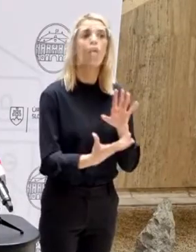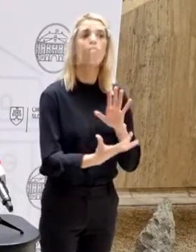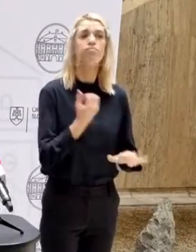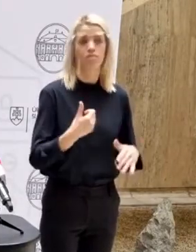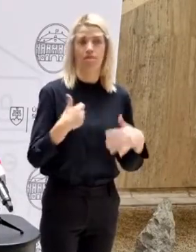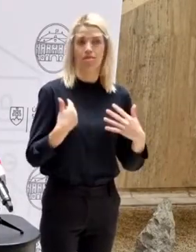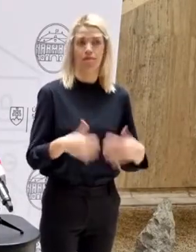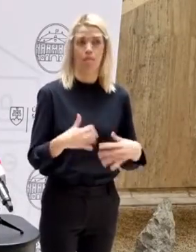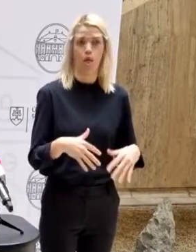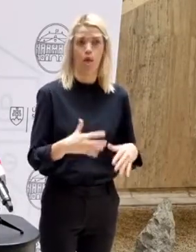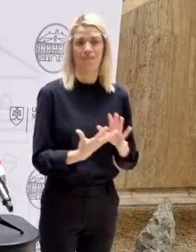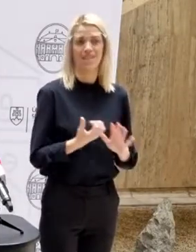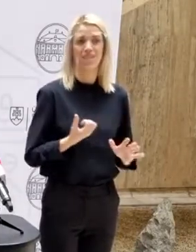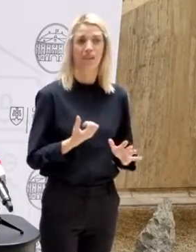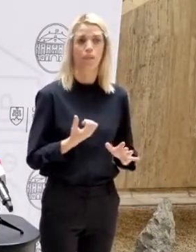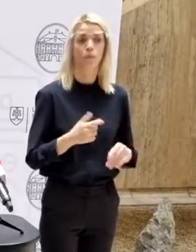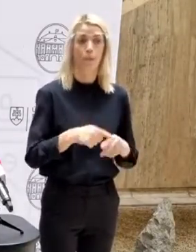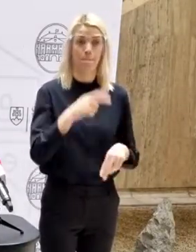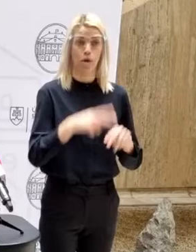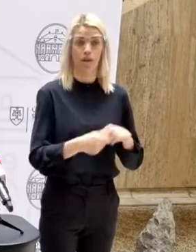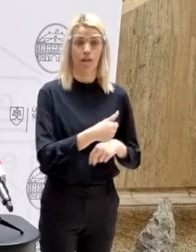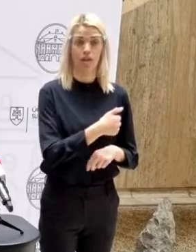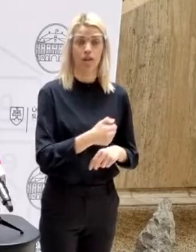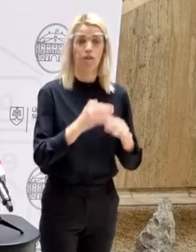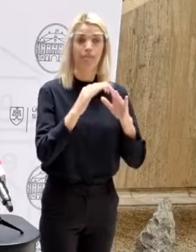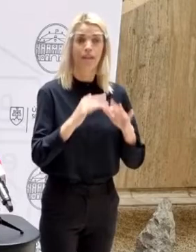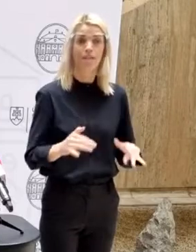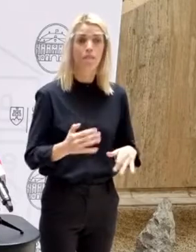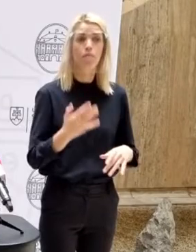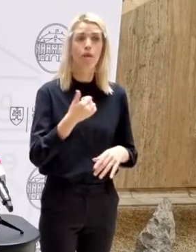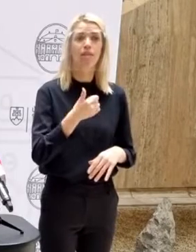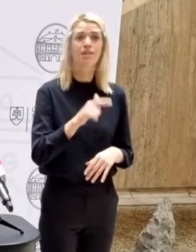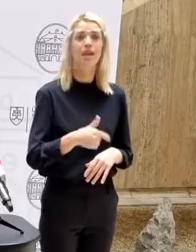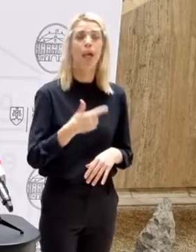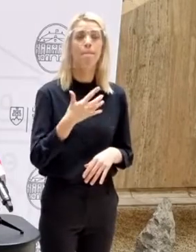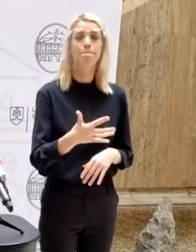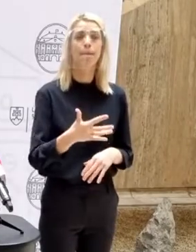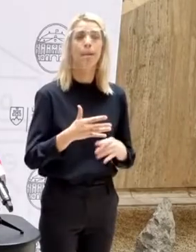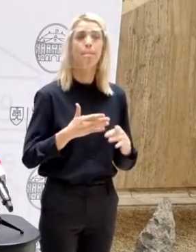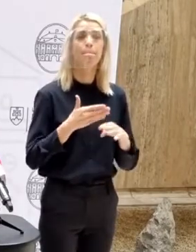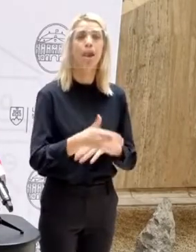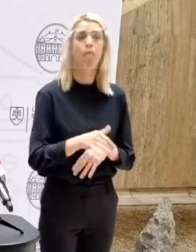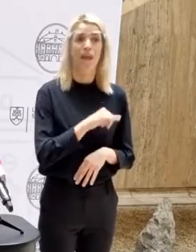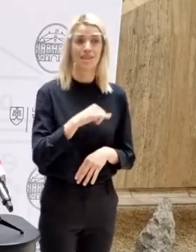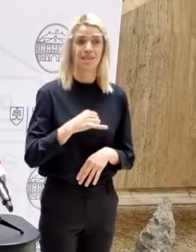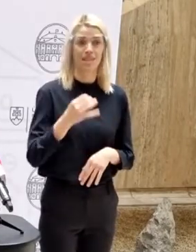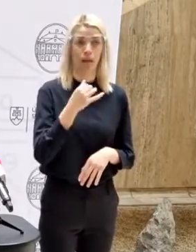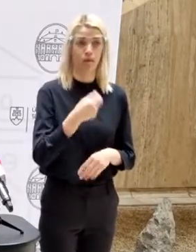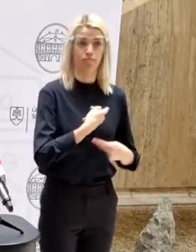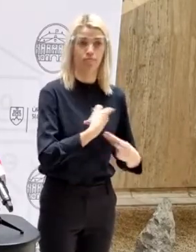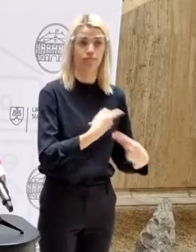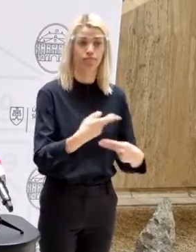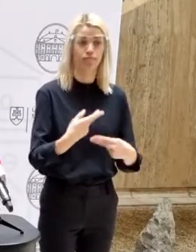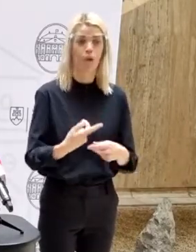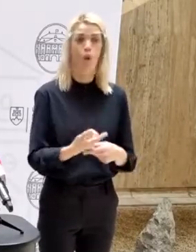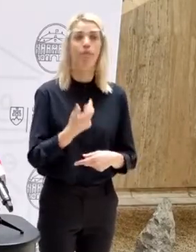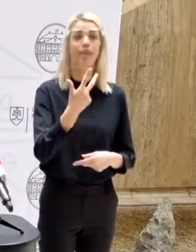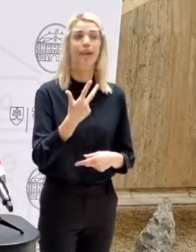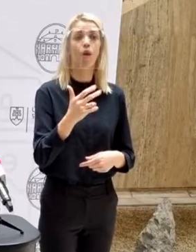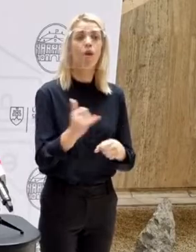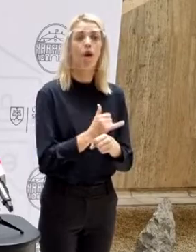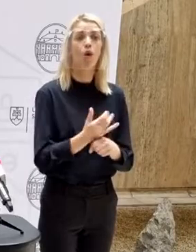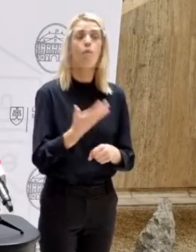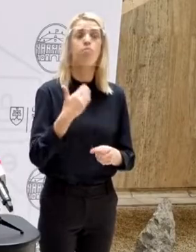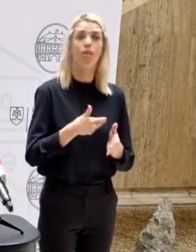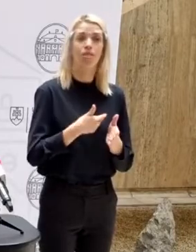V poslednom týždni decembri sa rozposielali 1,5 milióna samotestov. Prvý týždeň od 3. januára sa